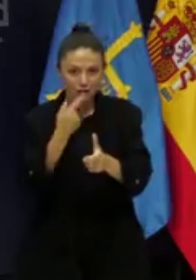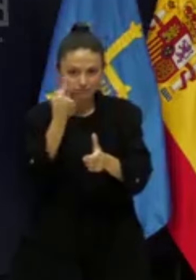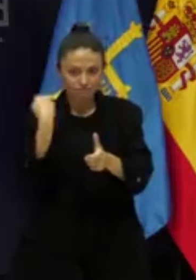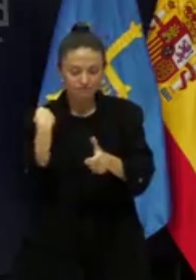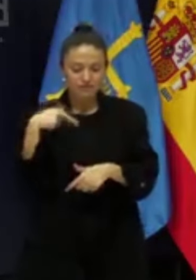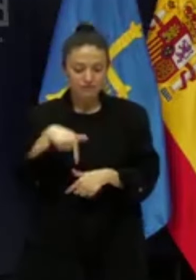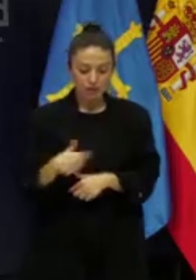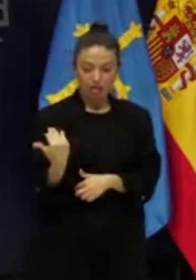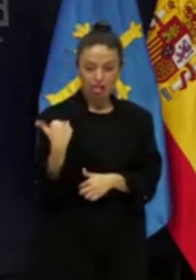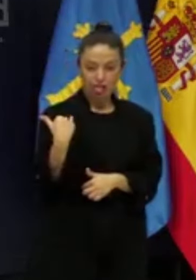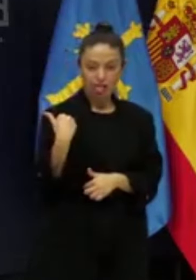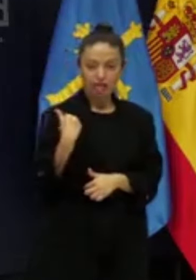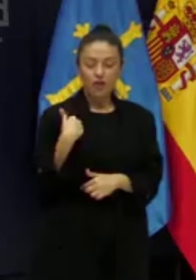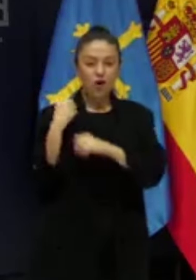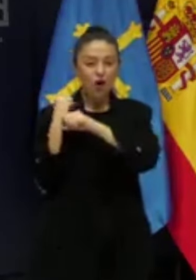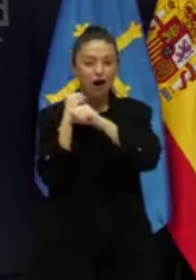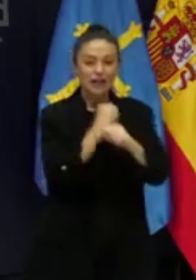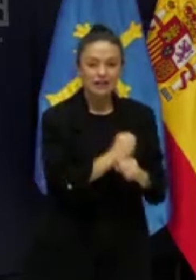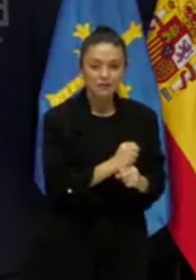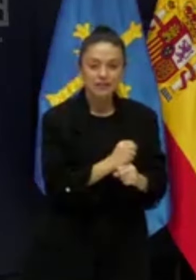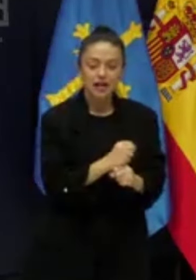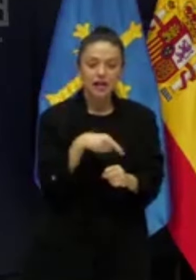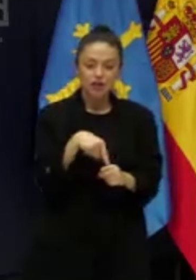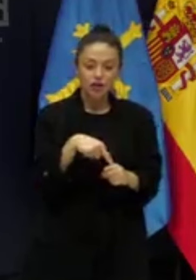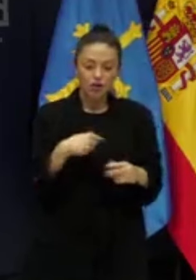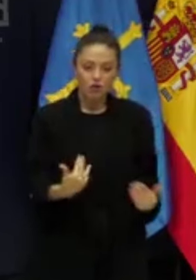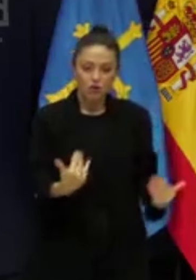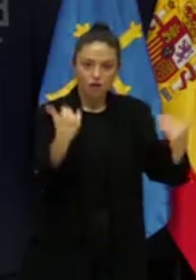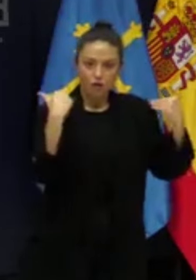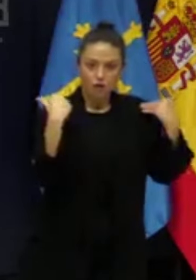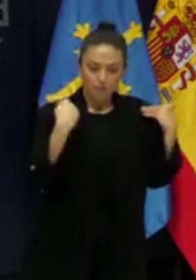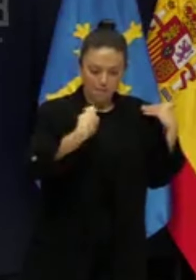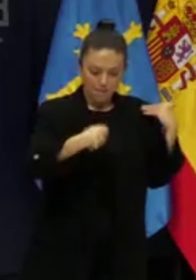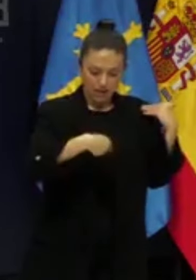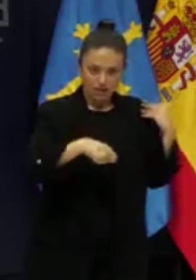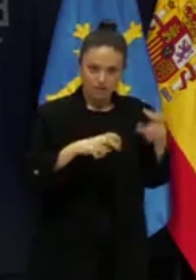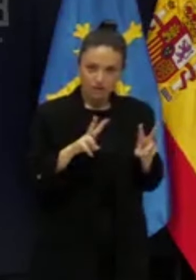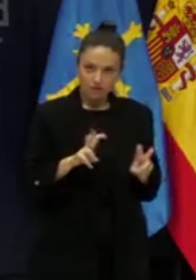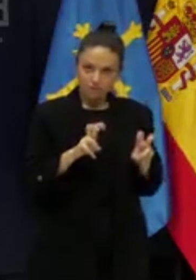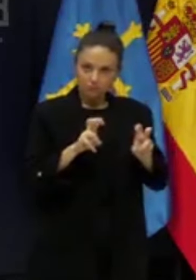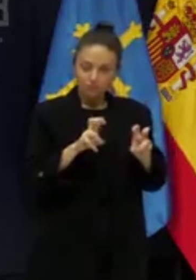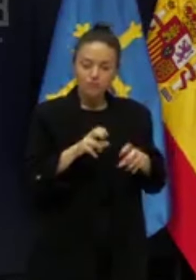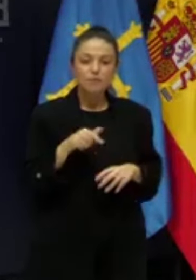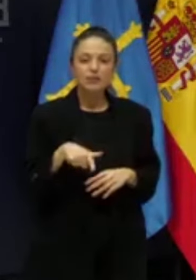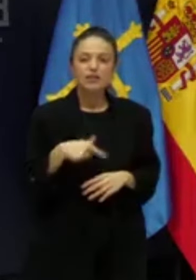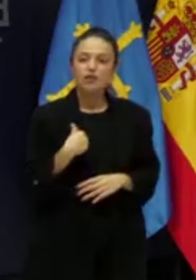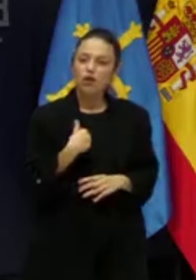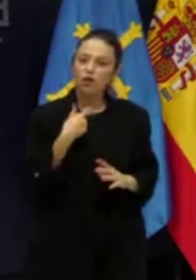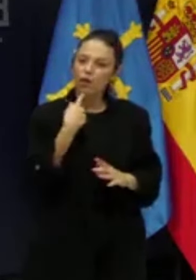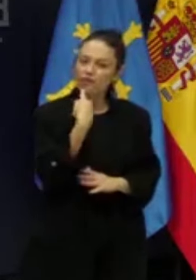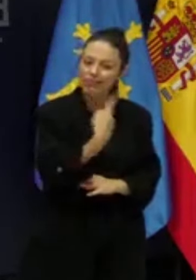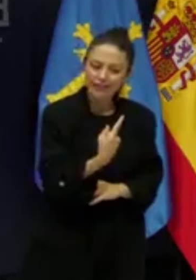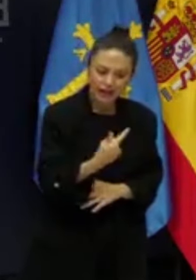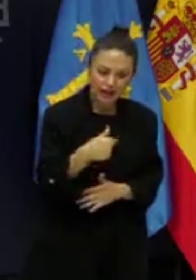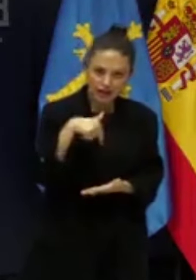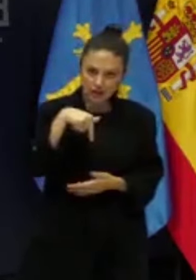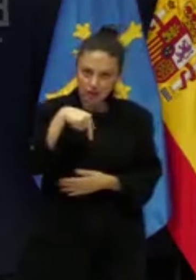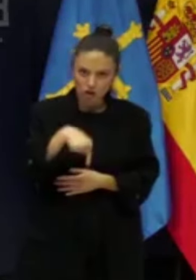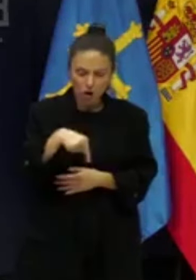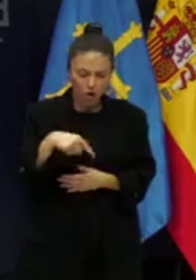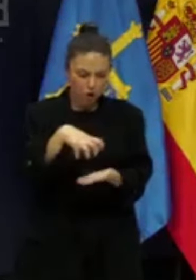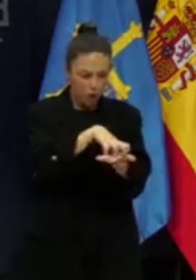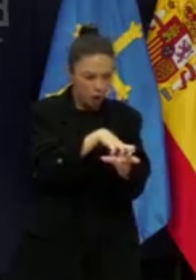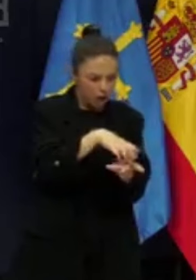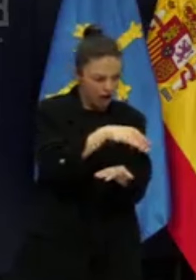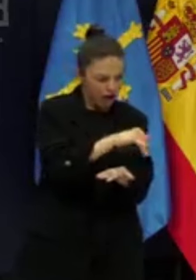verdad, se conmemoraba mi aniversario de mi nueva toma de posesión como presidente del Principado, en la que dije algo que hoy reitero ante las dudas